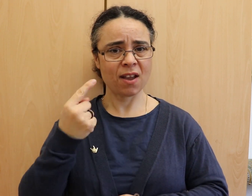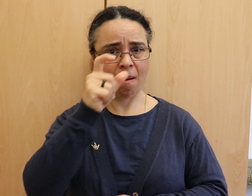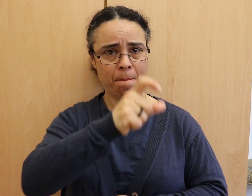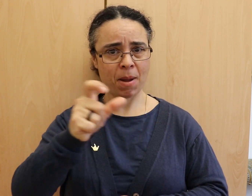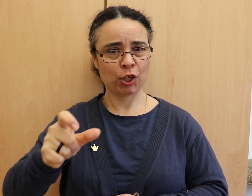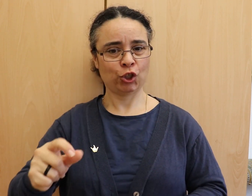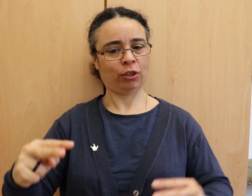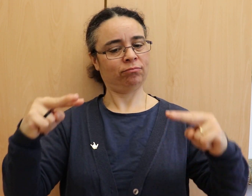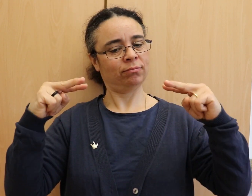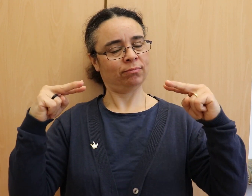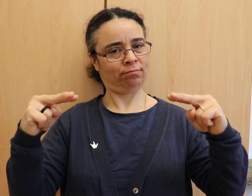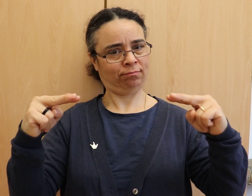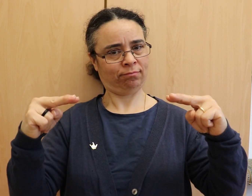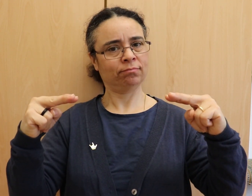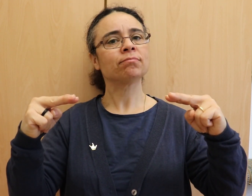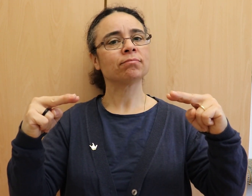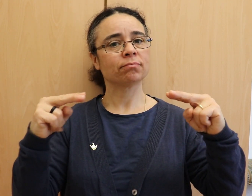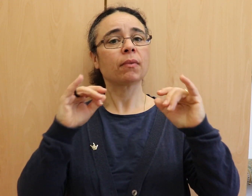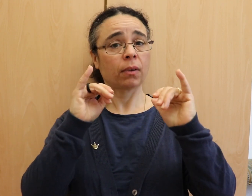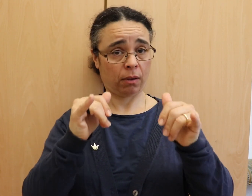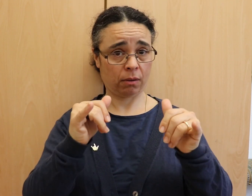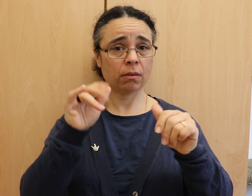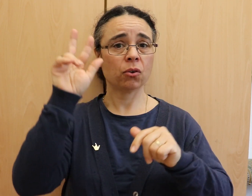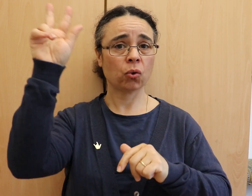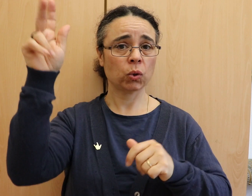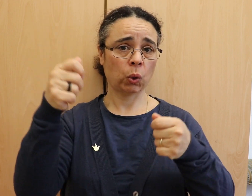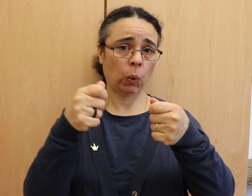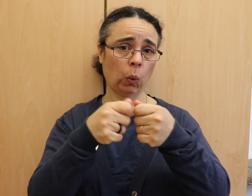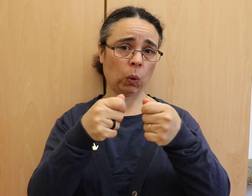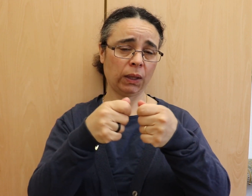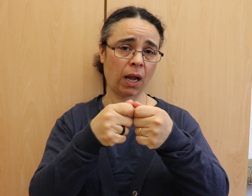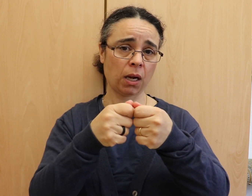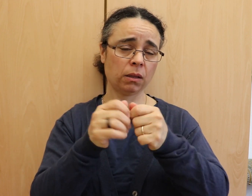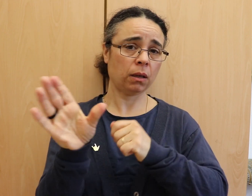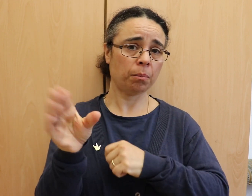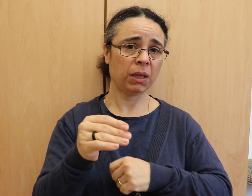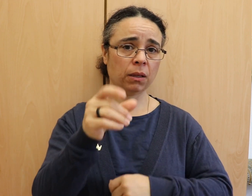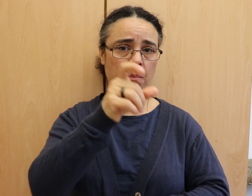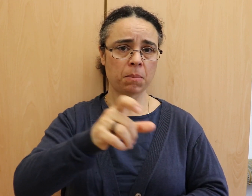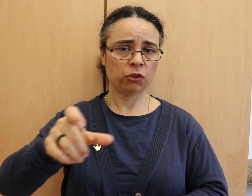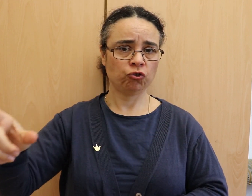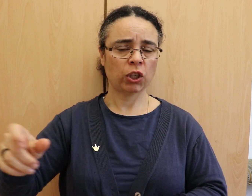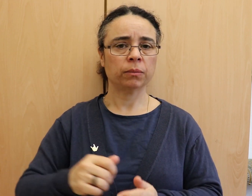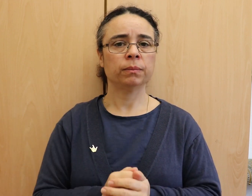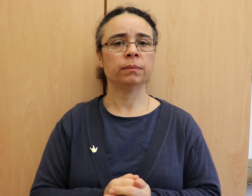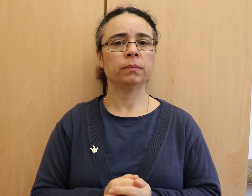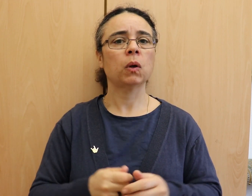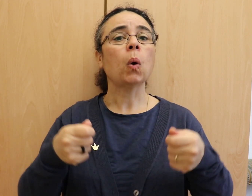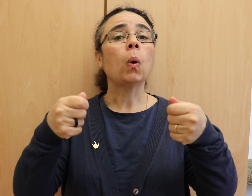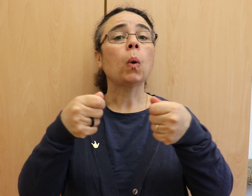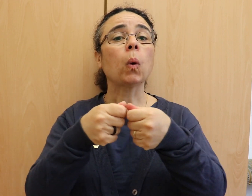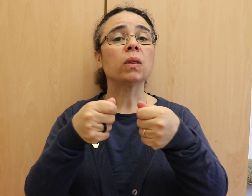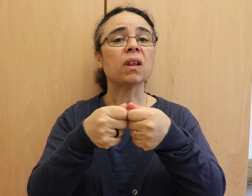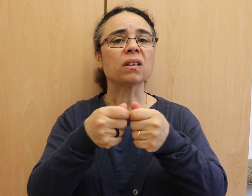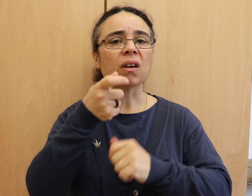Kontakt kommt vom maternischen Wort Kontaktus, das in seiner ursprünglichen